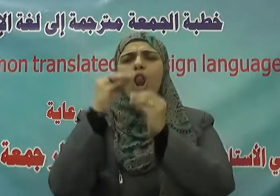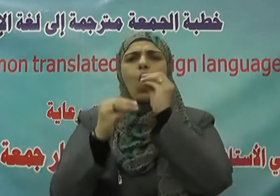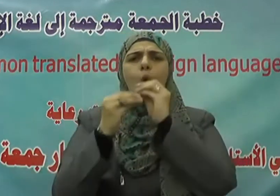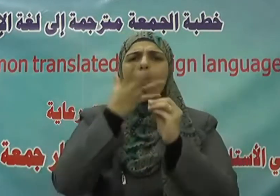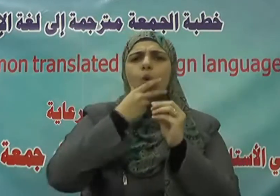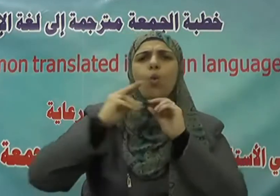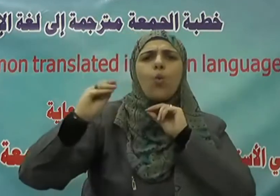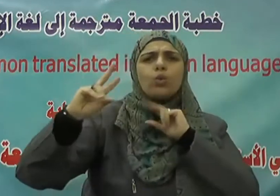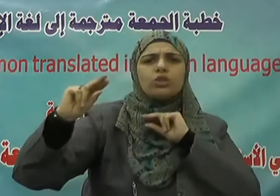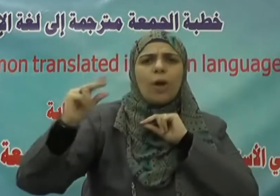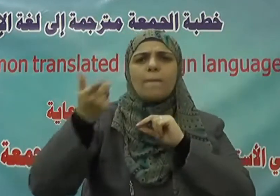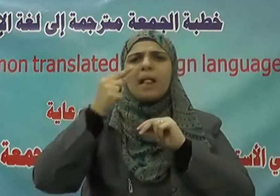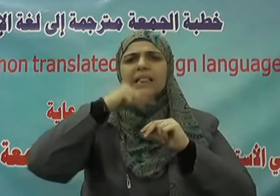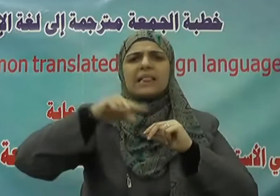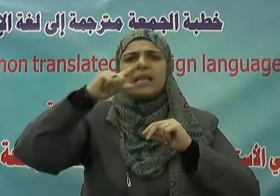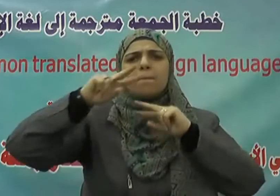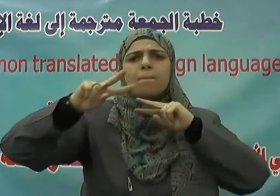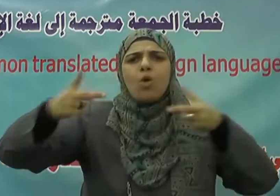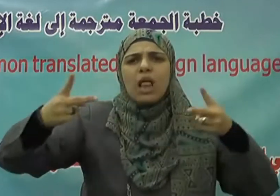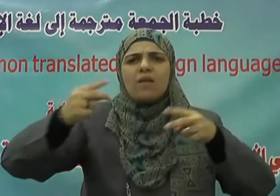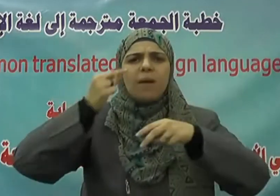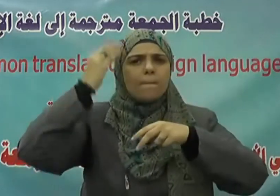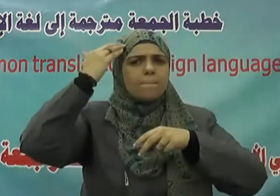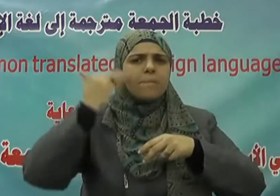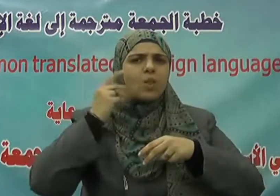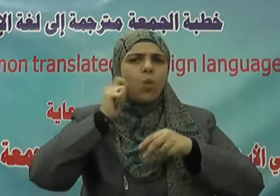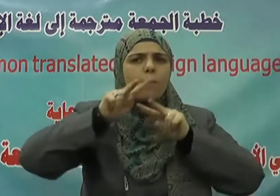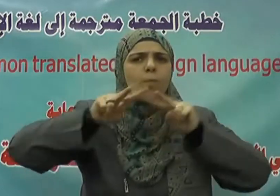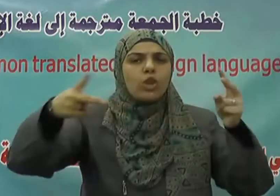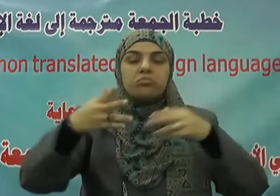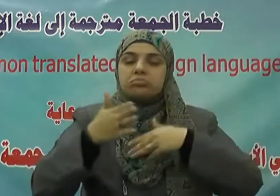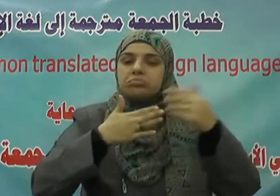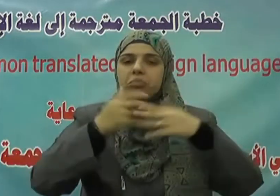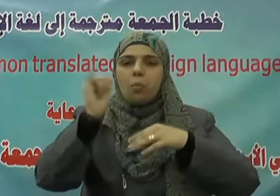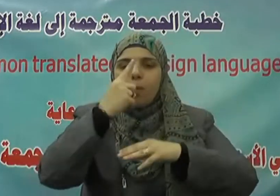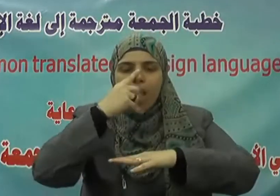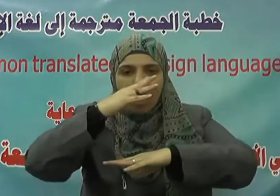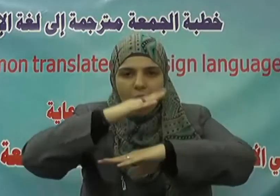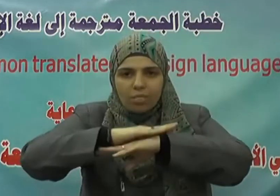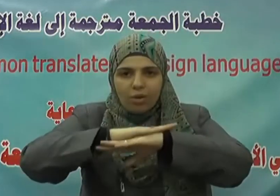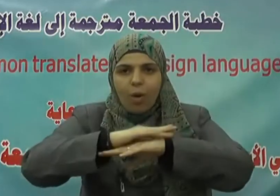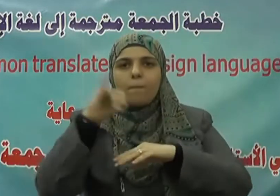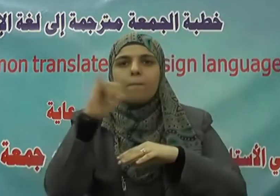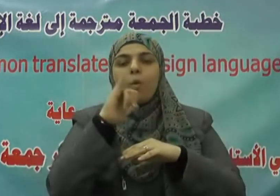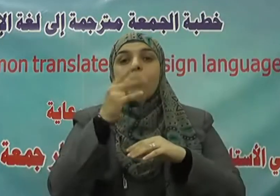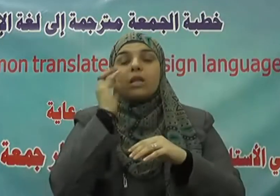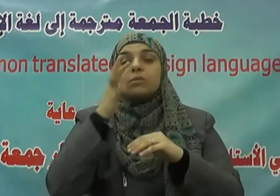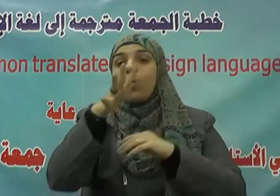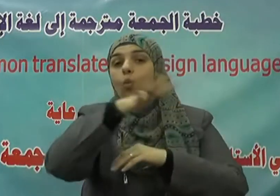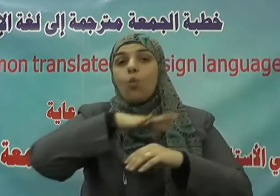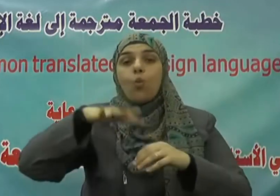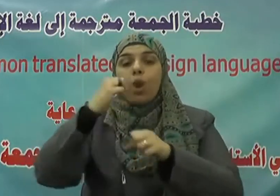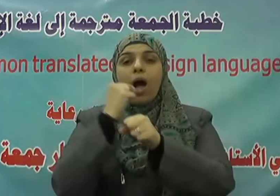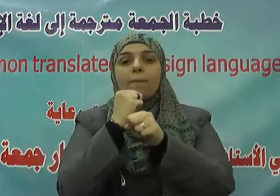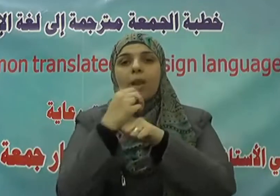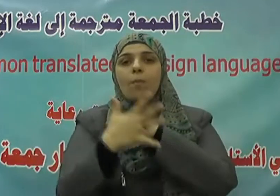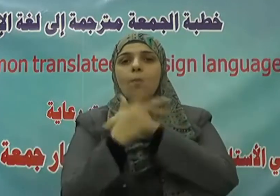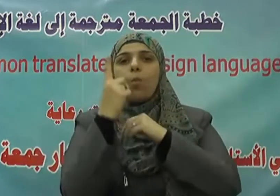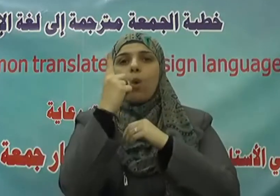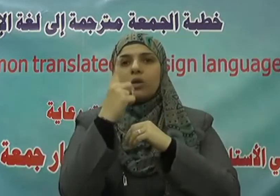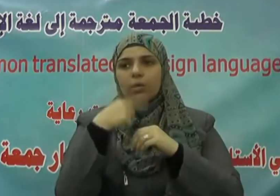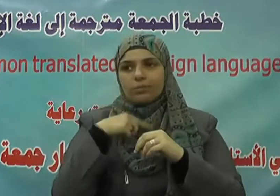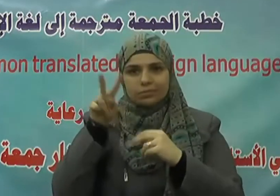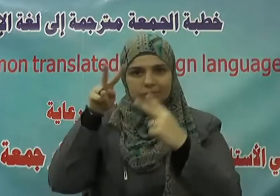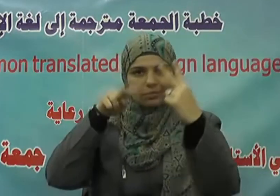دينه أو جنسه ونبذل للنظرة الأحادية والعنصرية